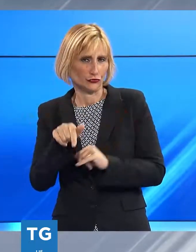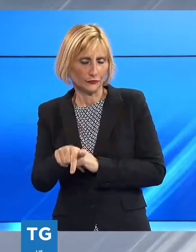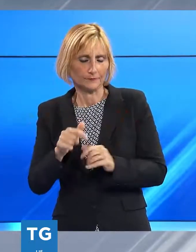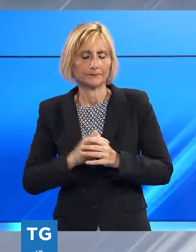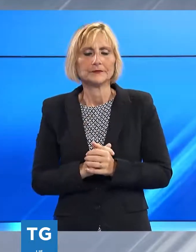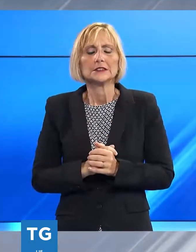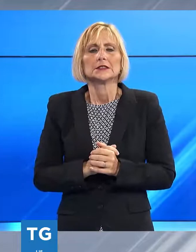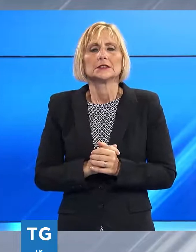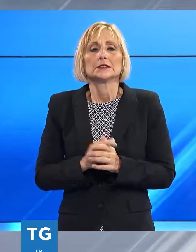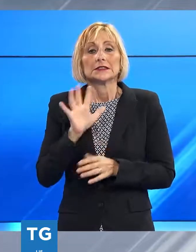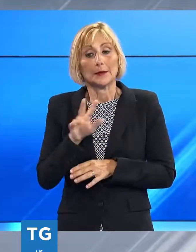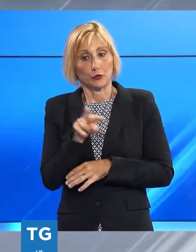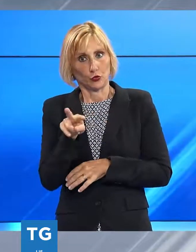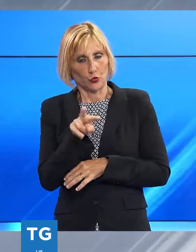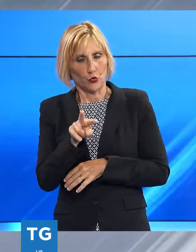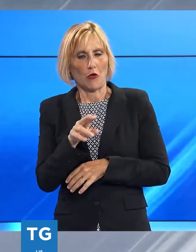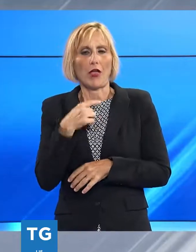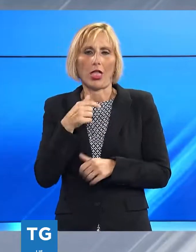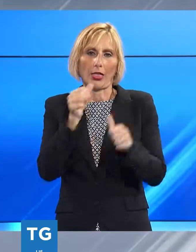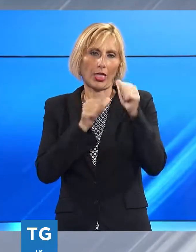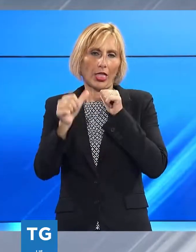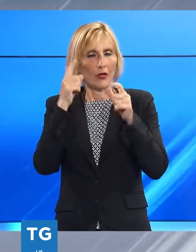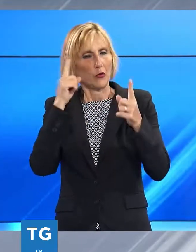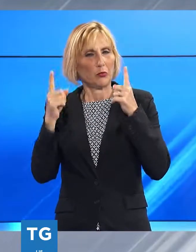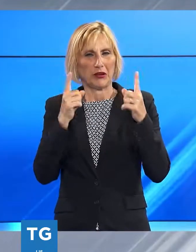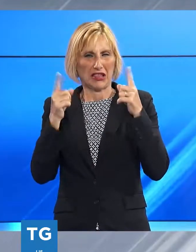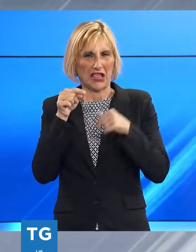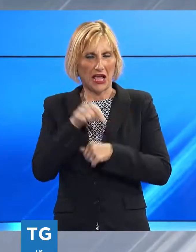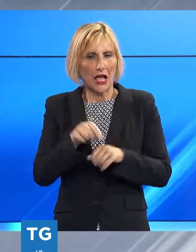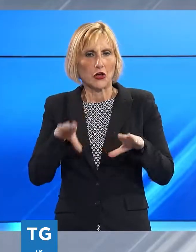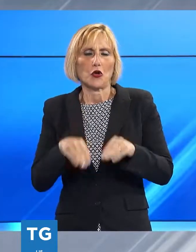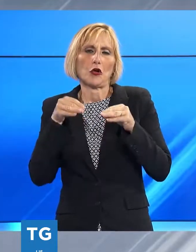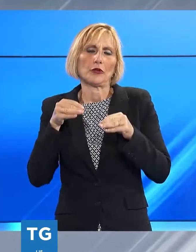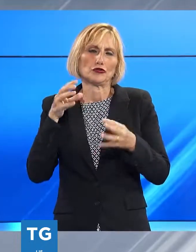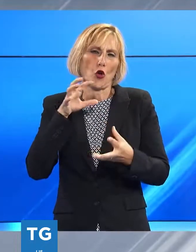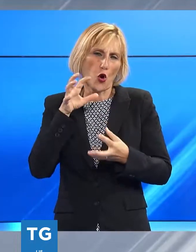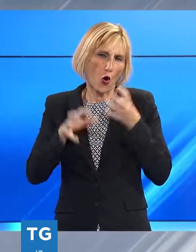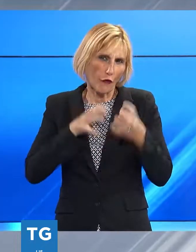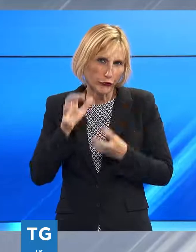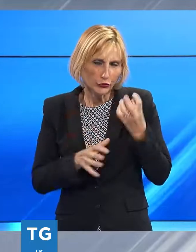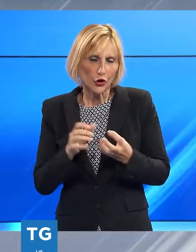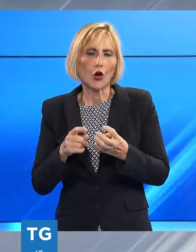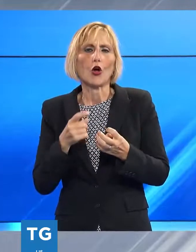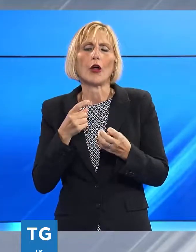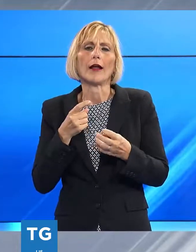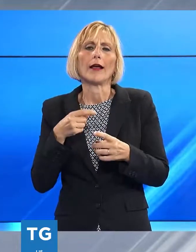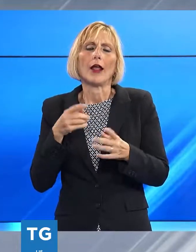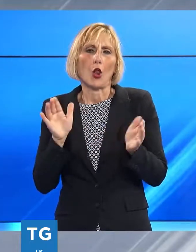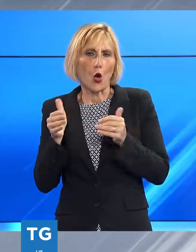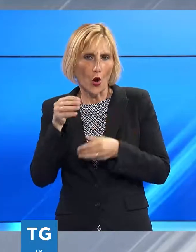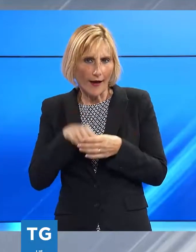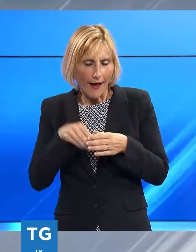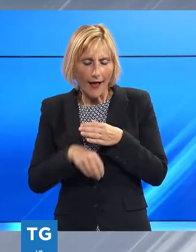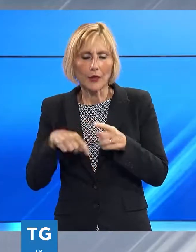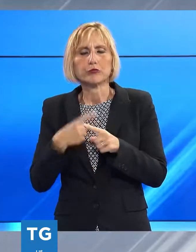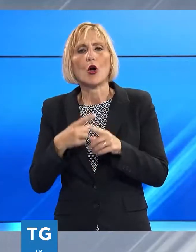dagli investigatori, i due che erano ubriachi hanno prima iniziato a creare disordine nel locale poi quando è arrivata la polizia hanno rifiutato di fornire le